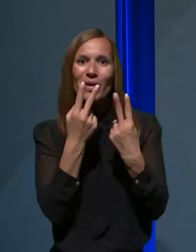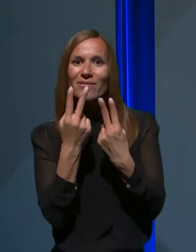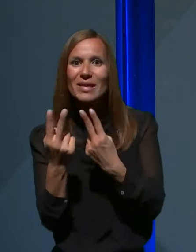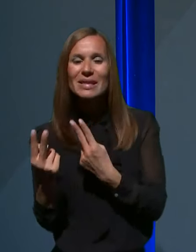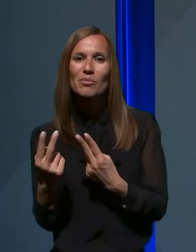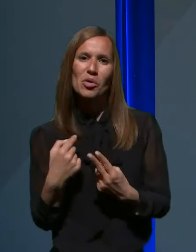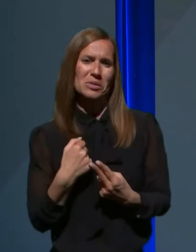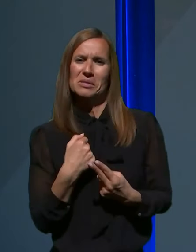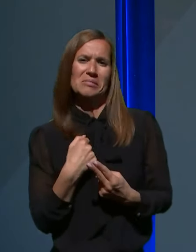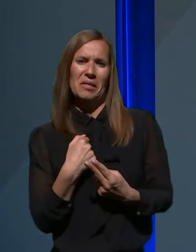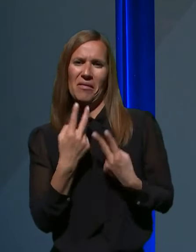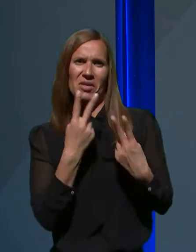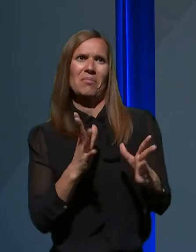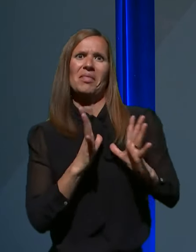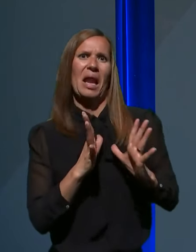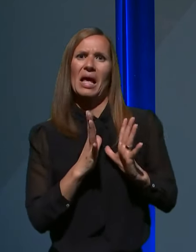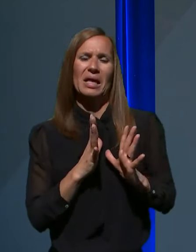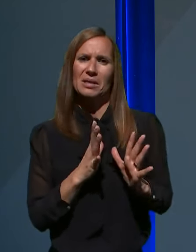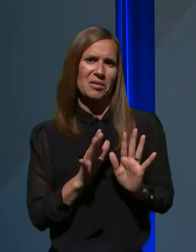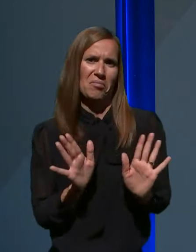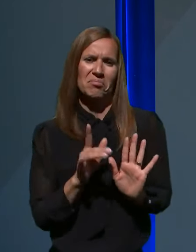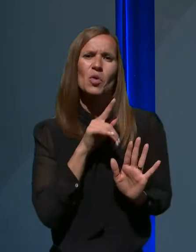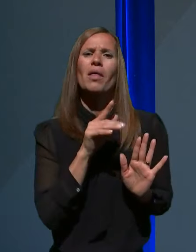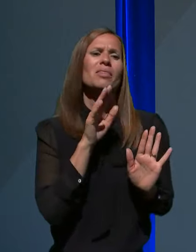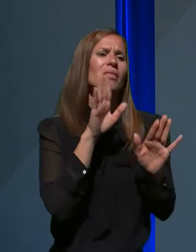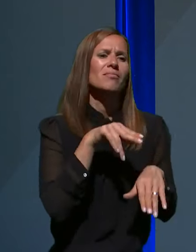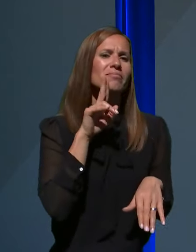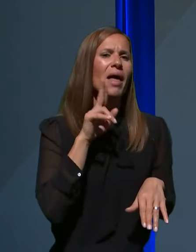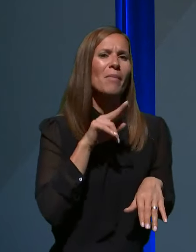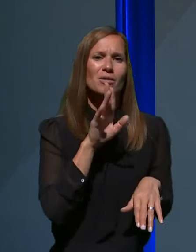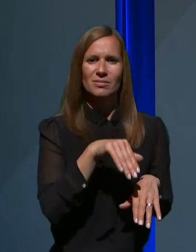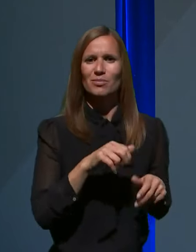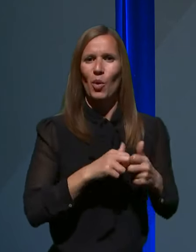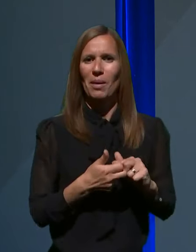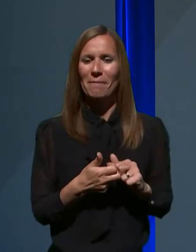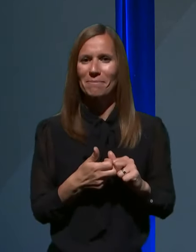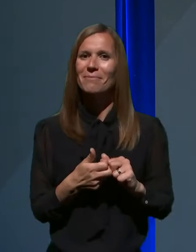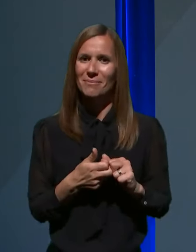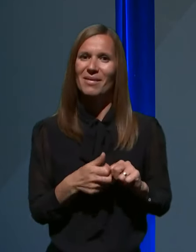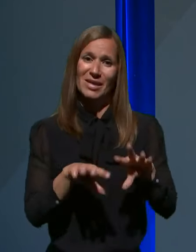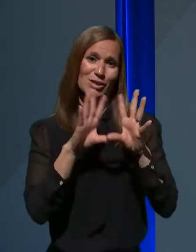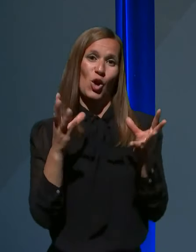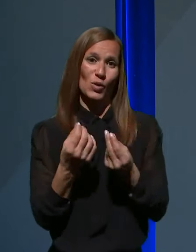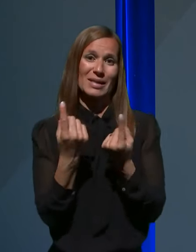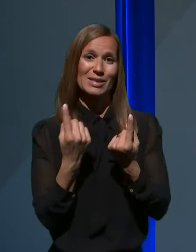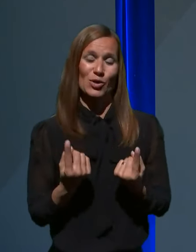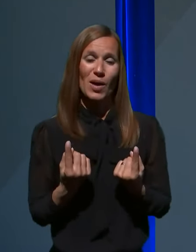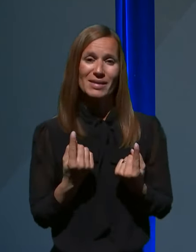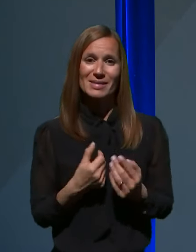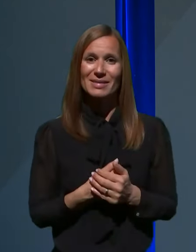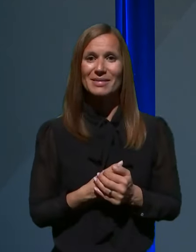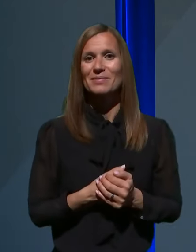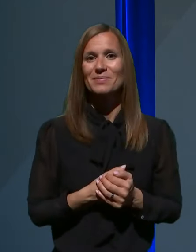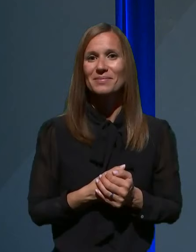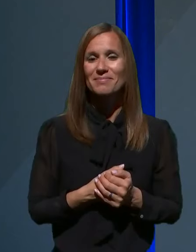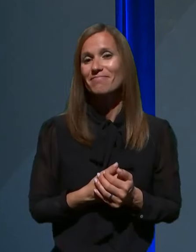tem ne vidim tragedija oziroma še najmanjši problem se mi zdi v celotni situaciji, kje bomo dopust prežveli,